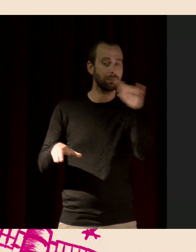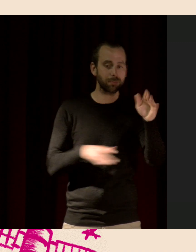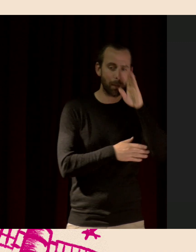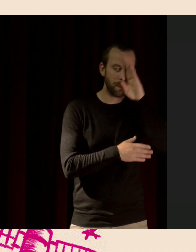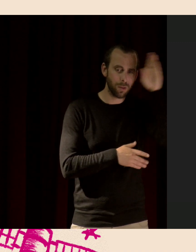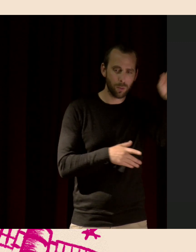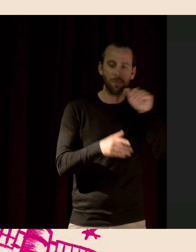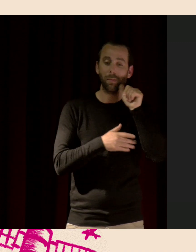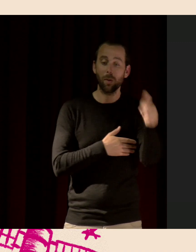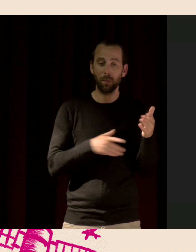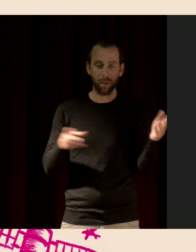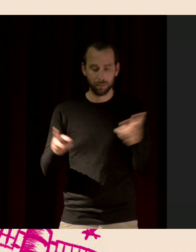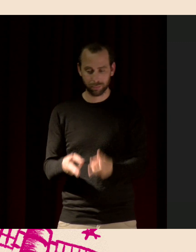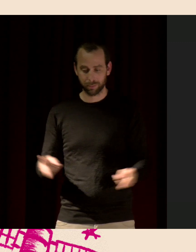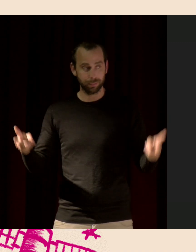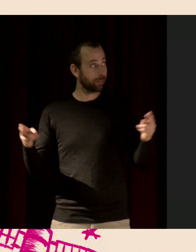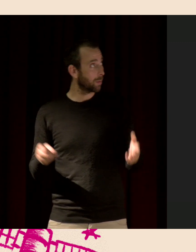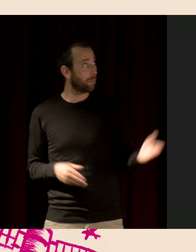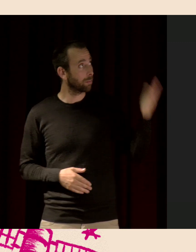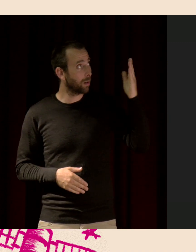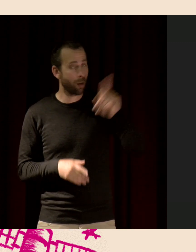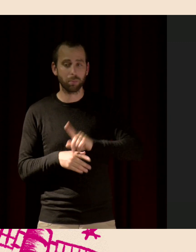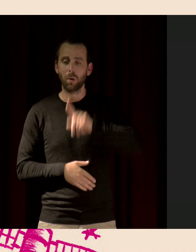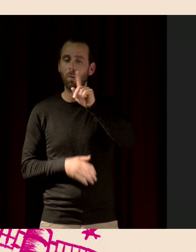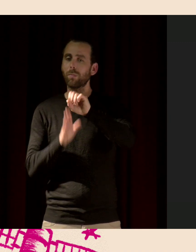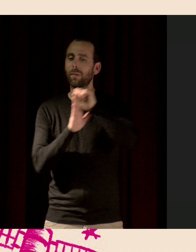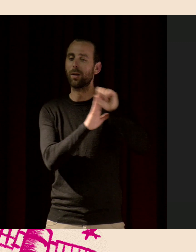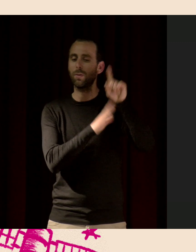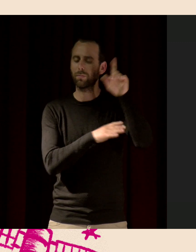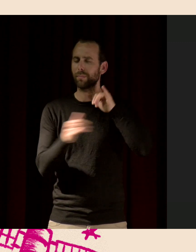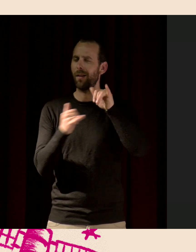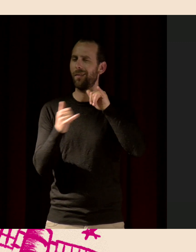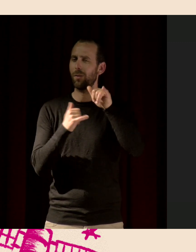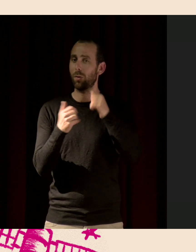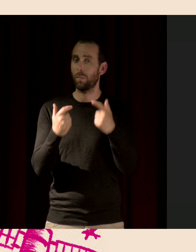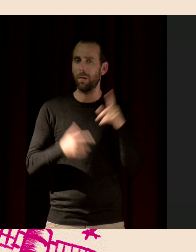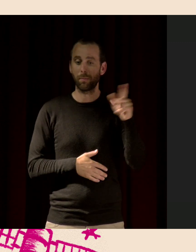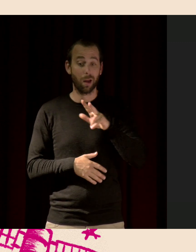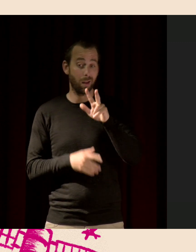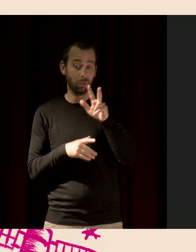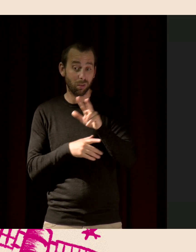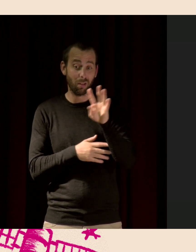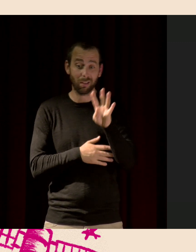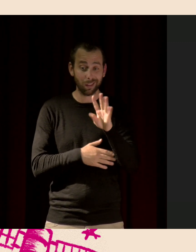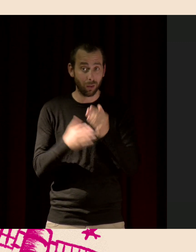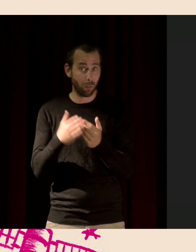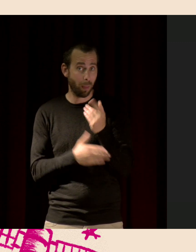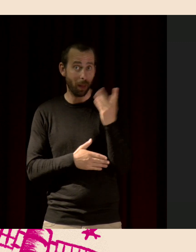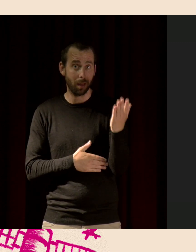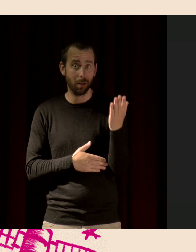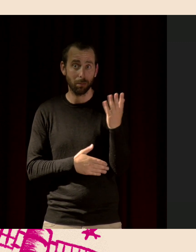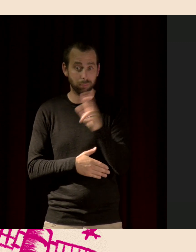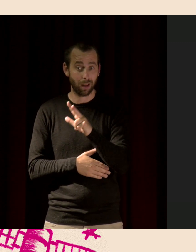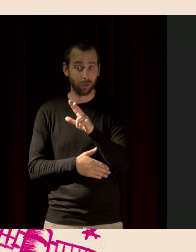pourcentage de présence des avions en haut à gauche. Vous voyez que même à 3-4 heures du matin, on a encore trois quarts de nos